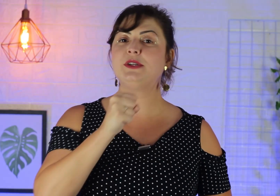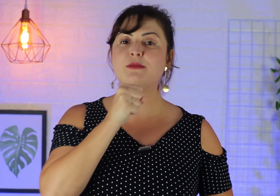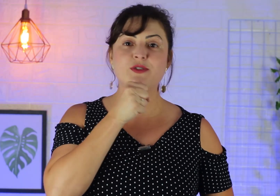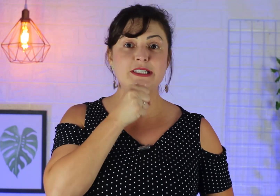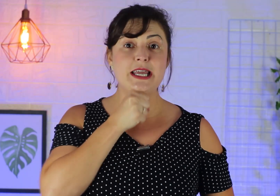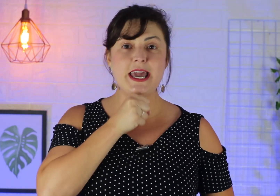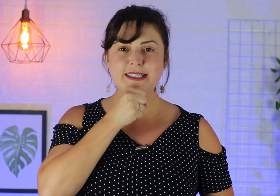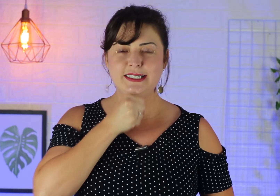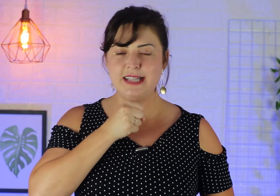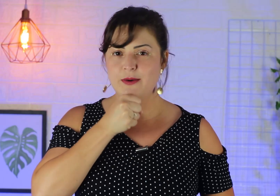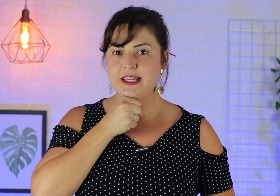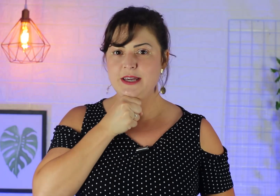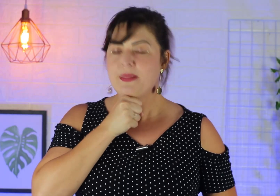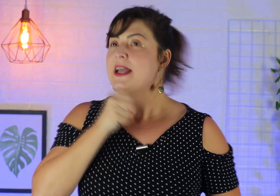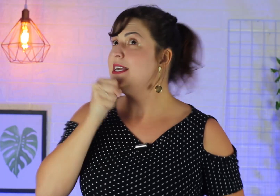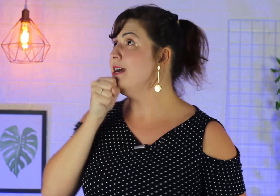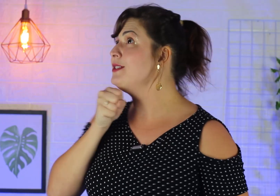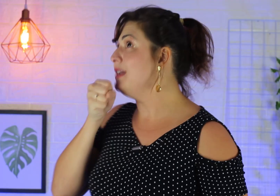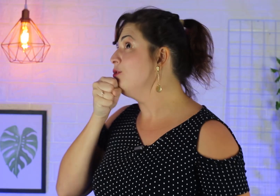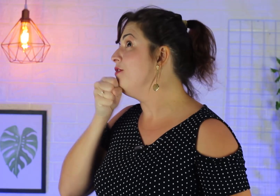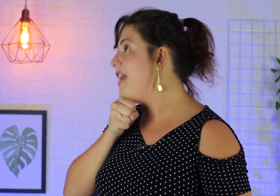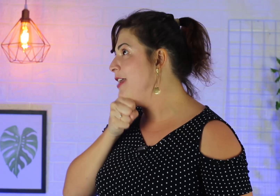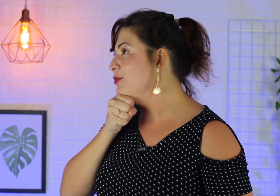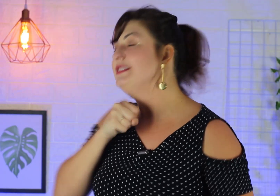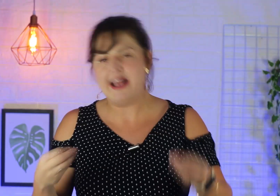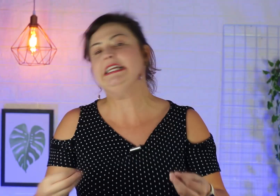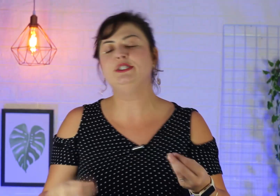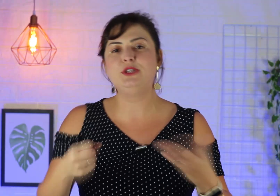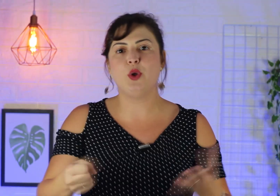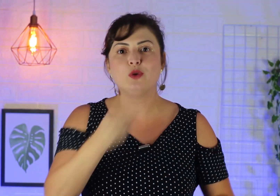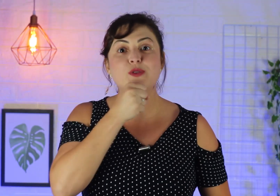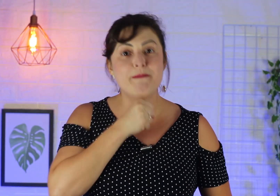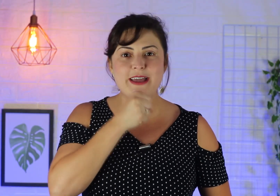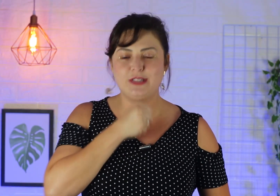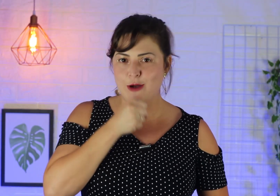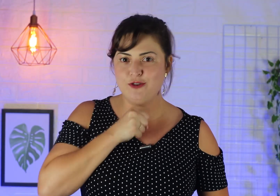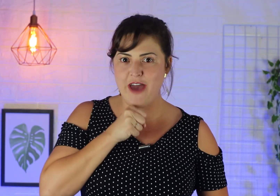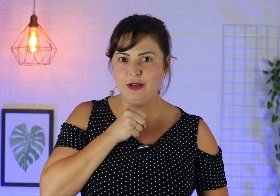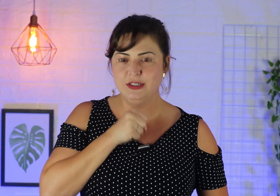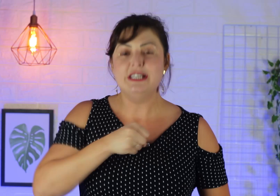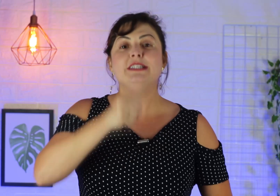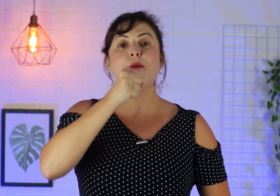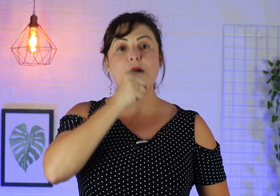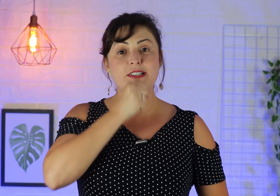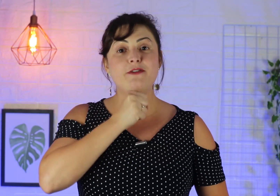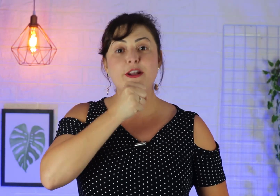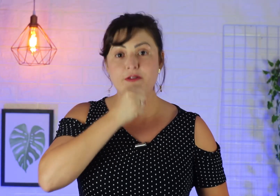podemos fazer esse sinal aqui, que é o sinal de velho. Velhinho, idoso, também é o sinal de velho. Então, pode ser feito